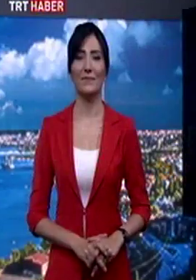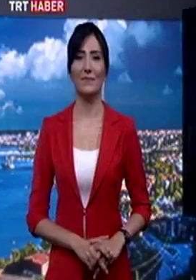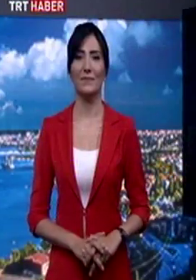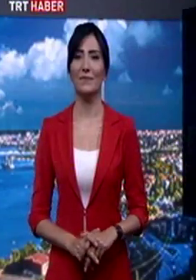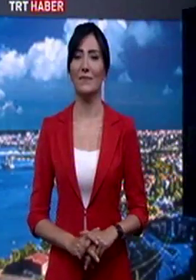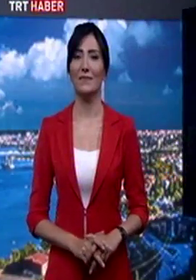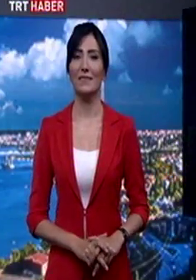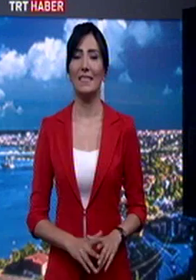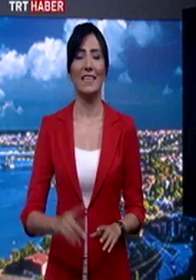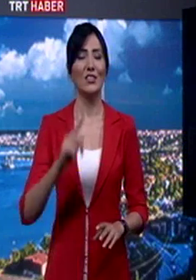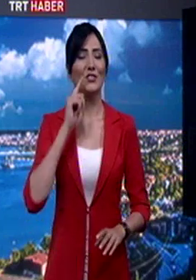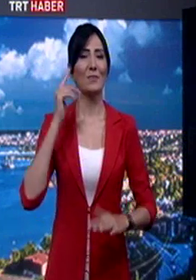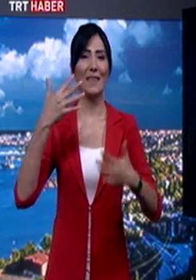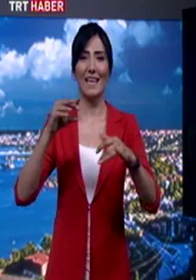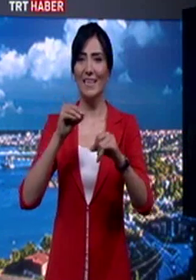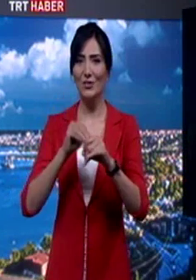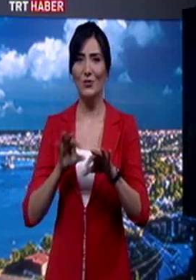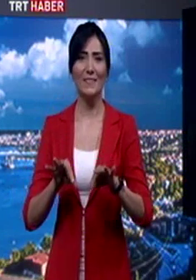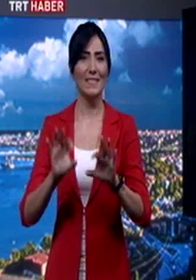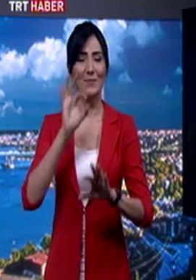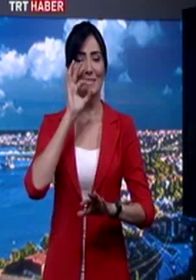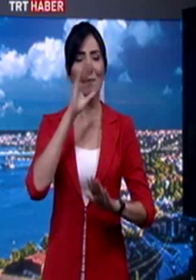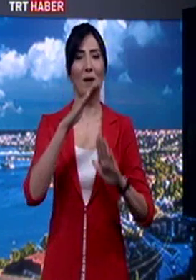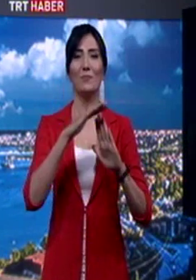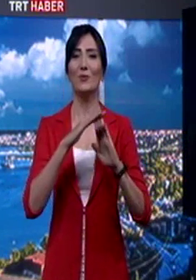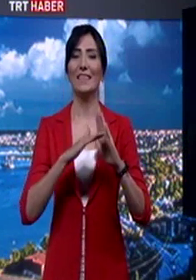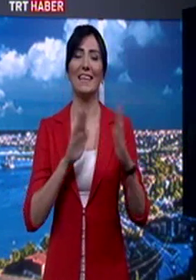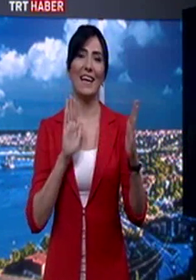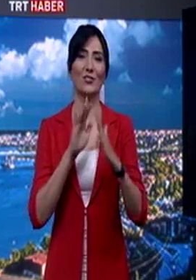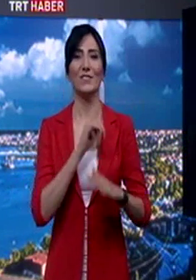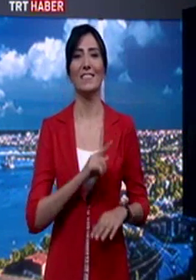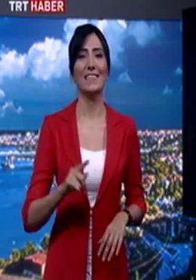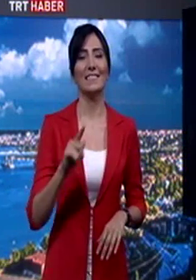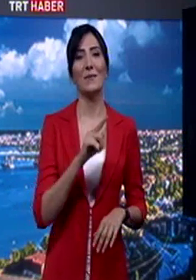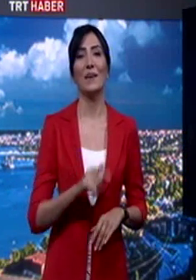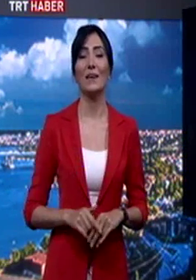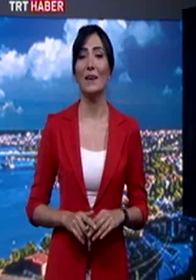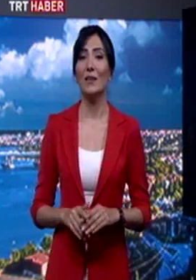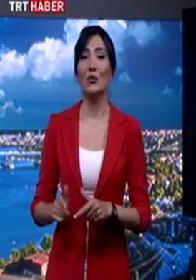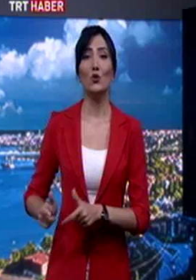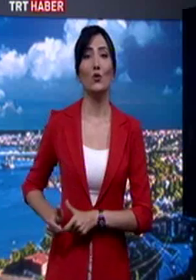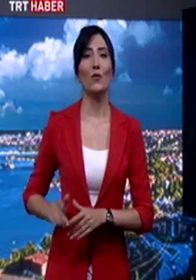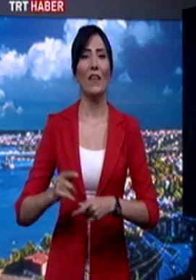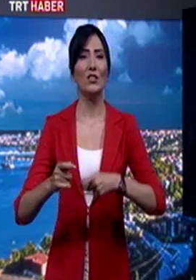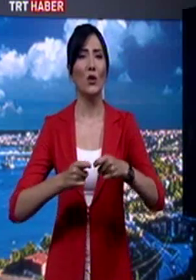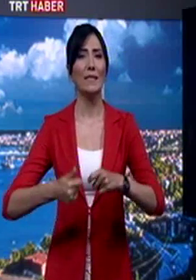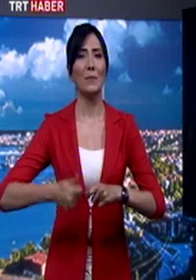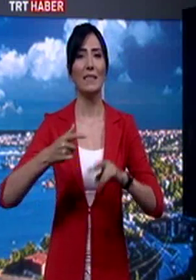Bu kez işitme engelliler için hazırladığımız haber bülteniyle karşınızdayız. Gümrük ve Ticaret Bakanı